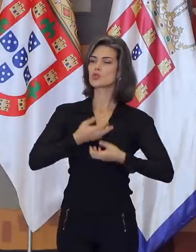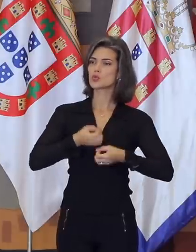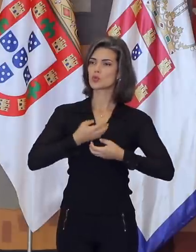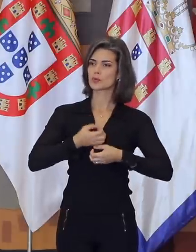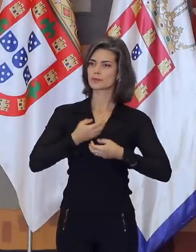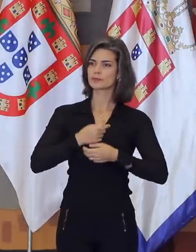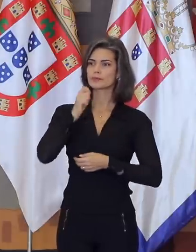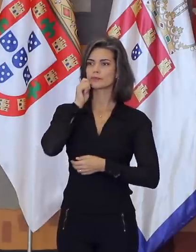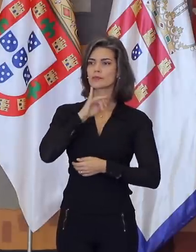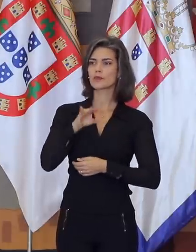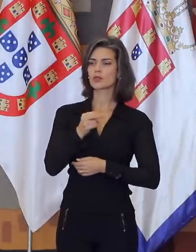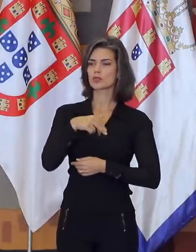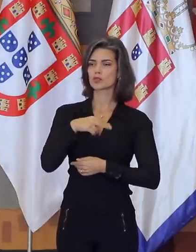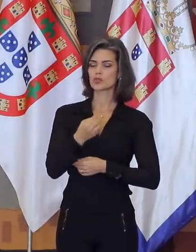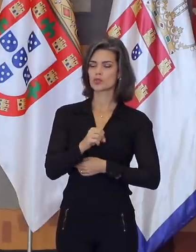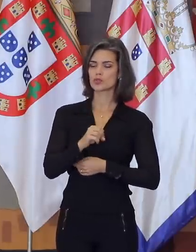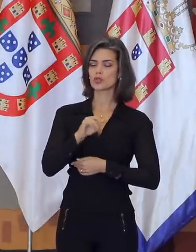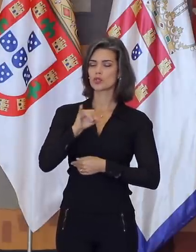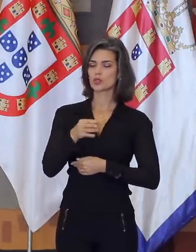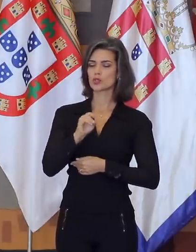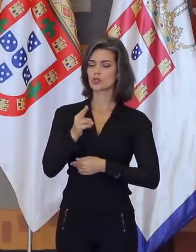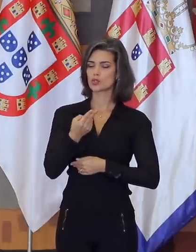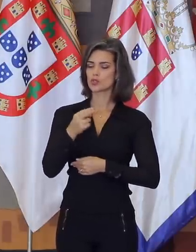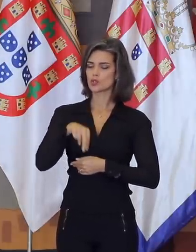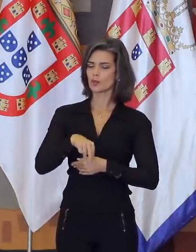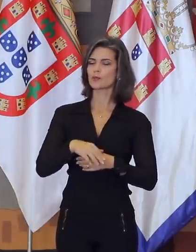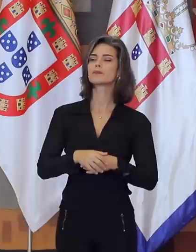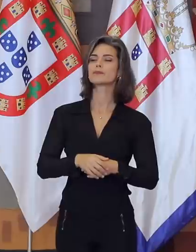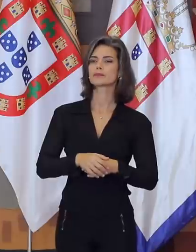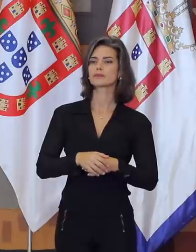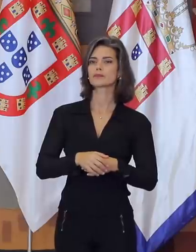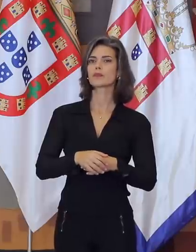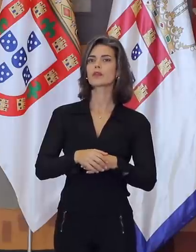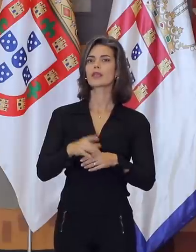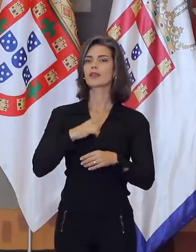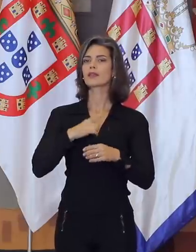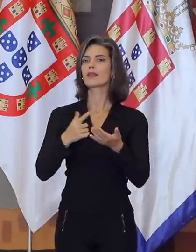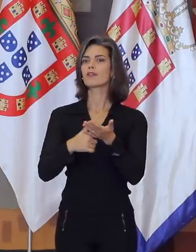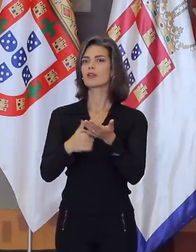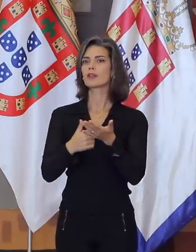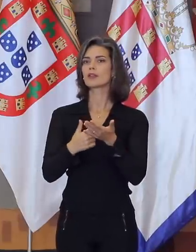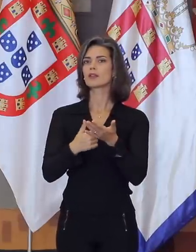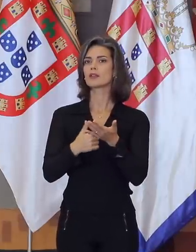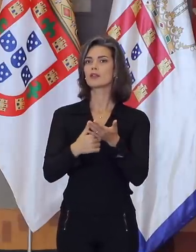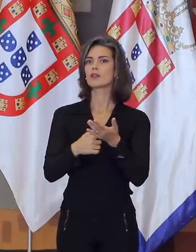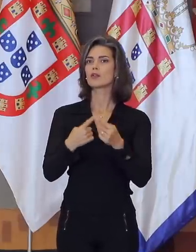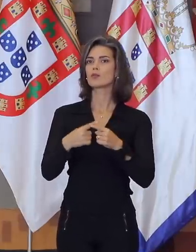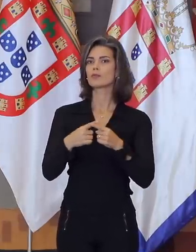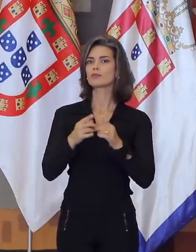de autoria de John Doane, no qual Hemingway se baseou para o título do seu livro Por Quem os Sinos Dobram.